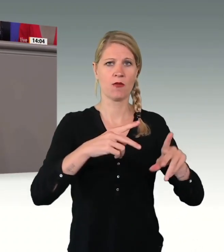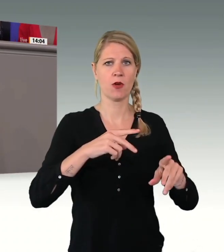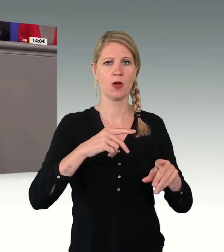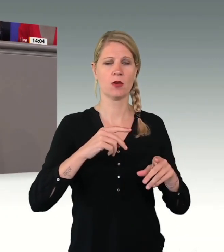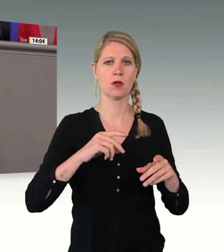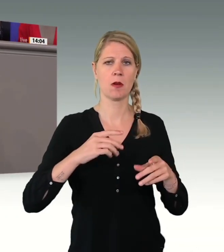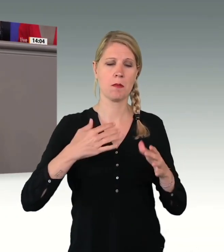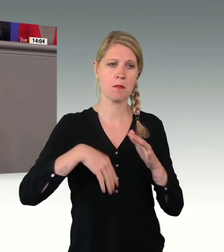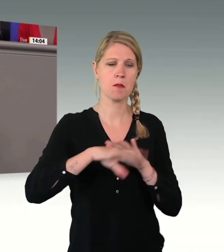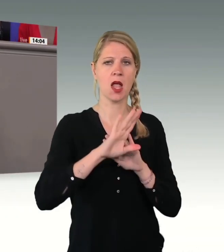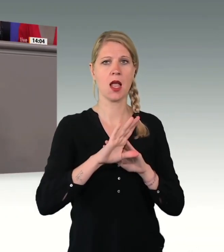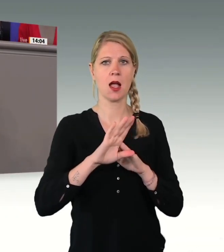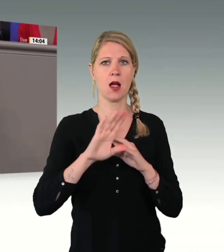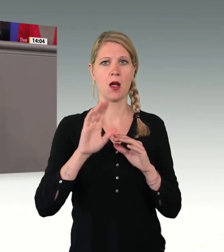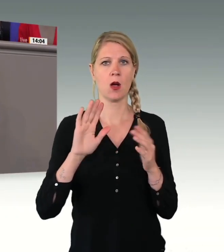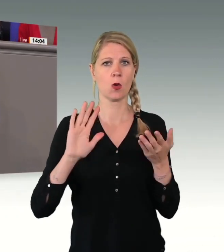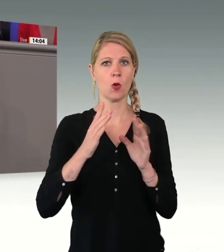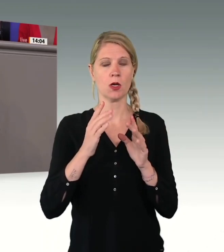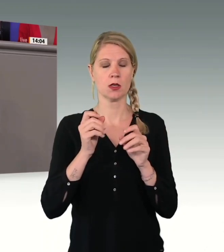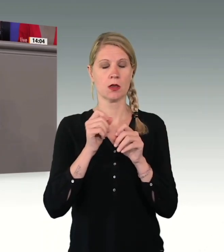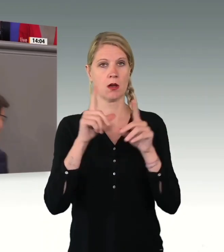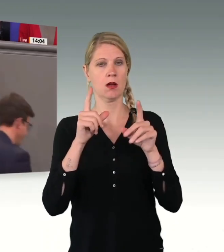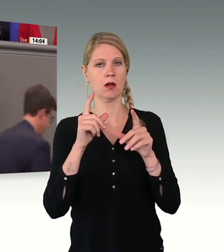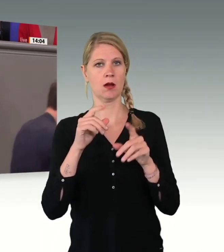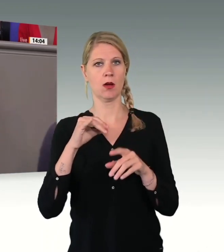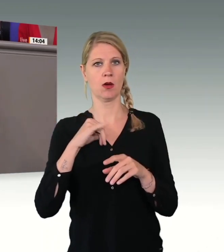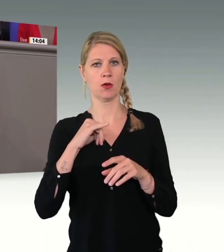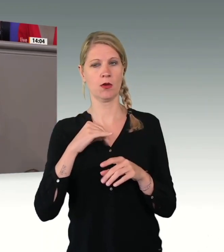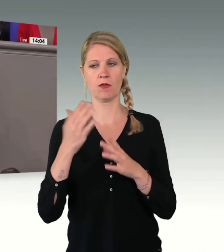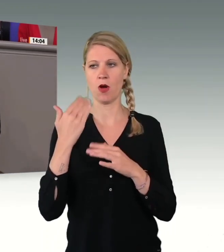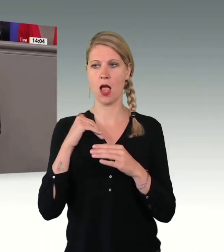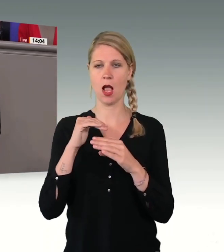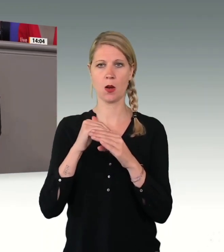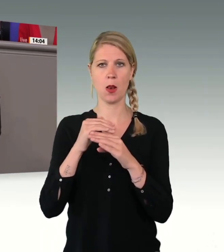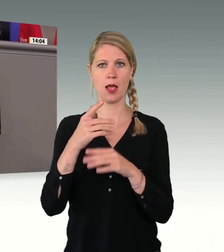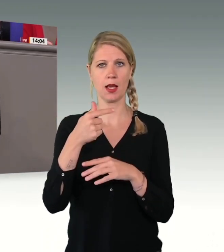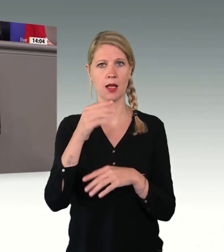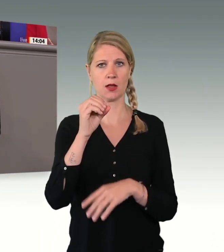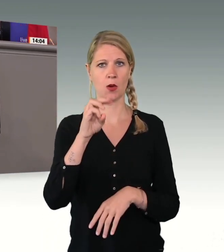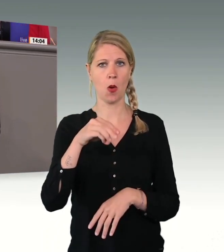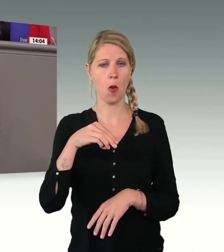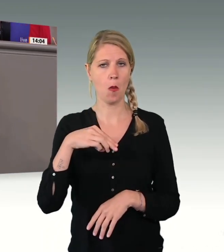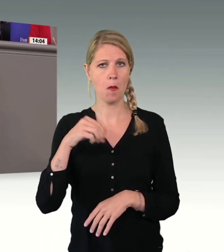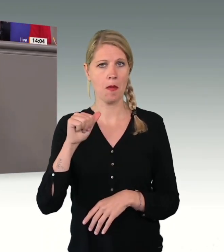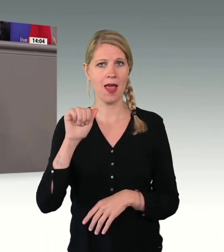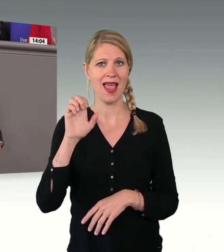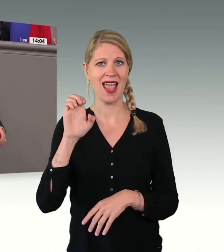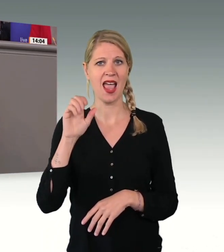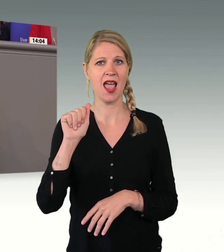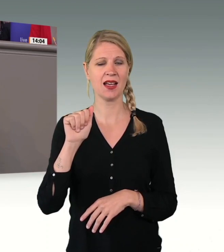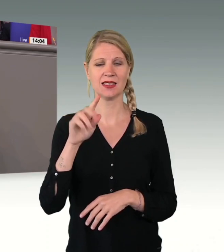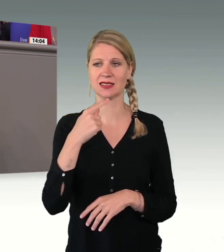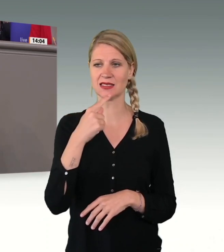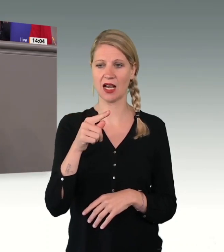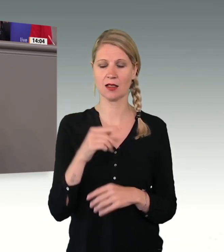Der Gesichtsausdruck der Grünen war beeindruckend, als der Kollege Thomae sich tatsächlich getraut hat, das hier an der Kanzel